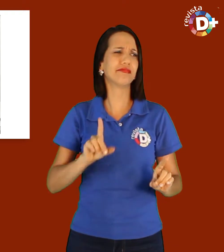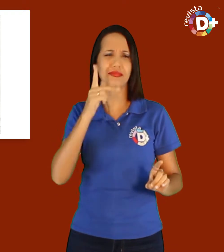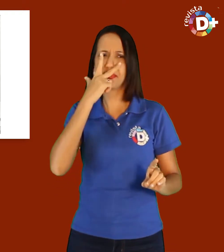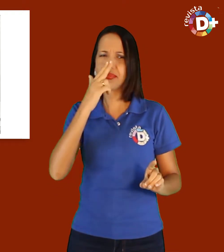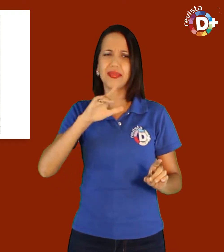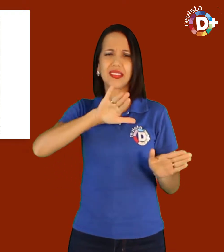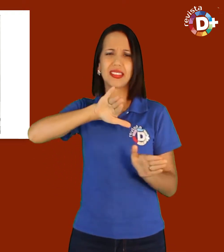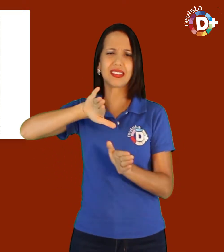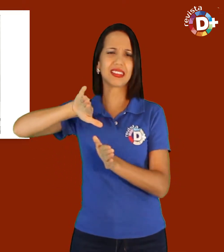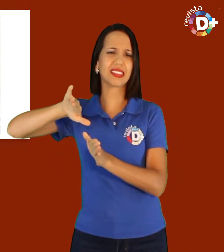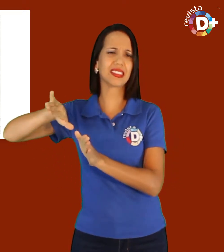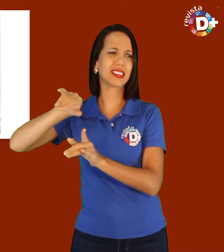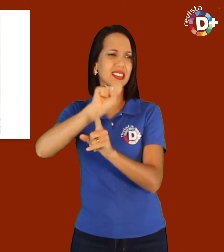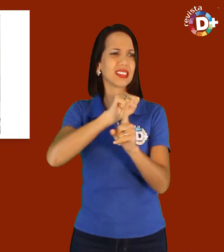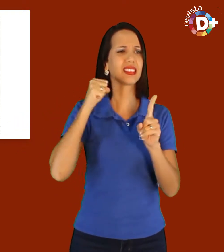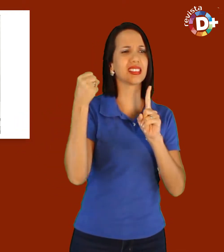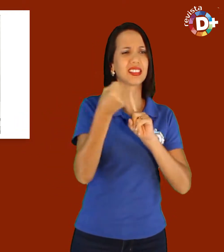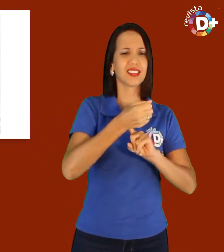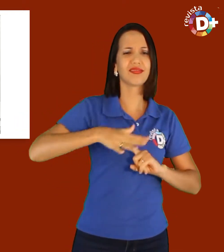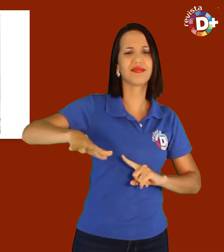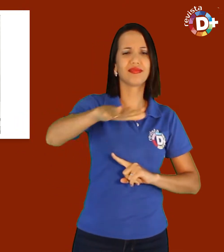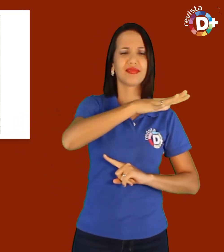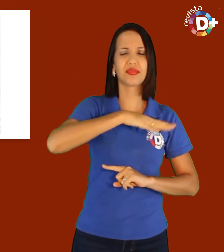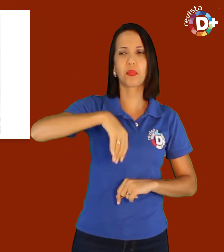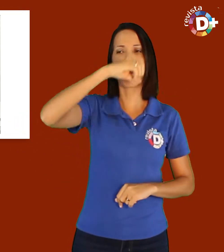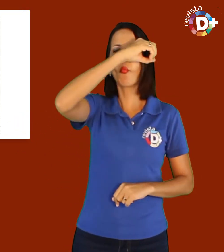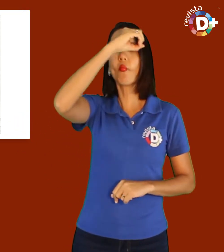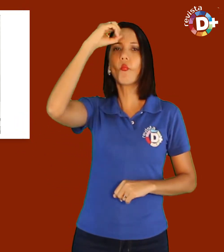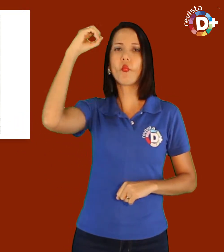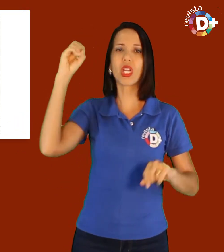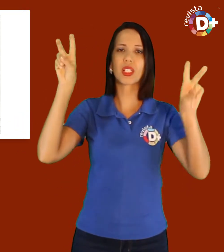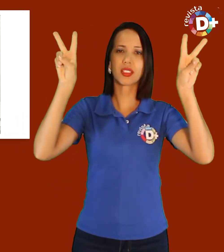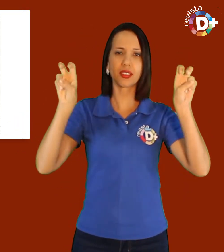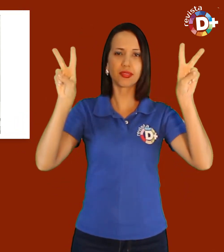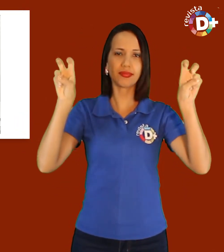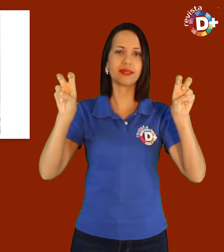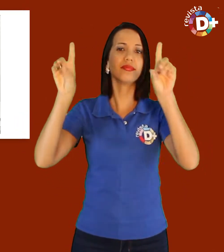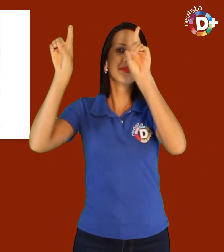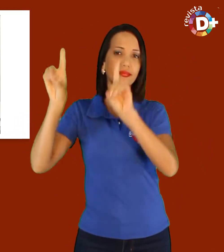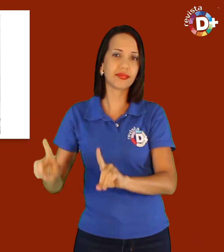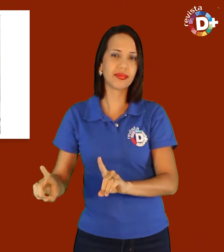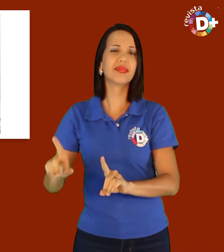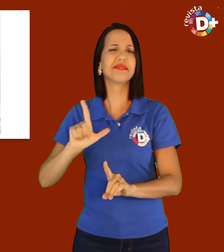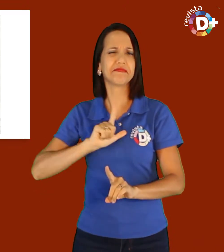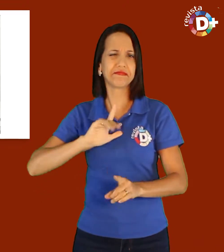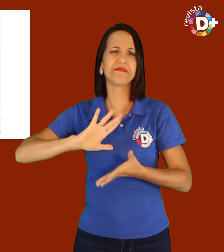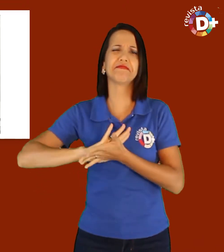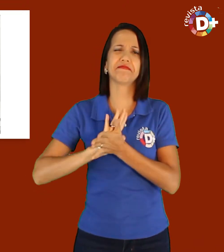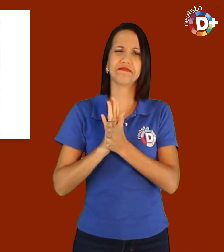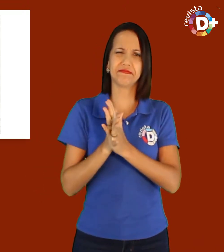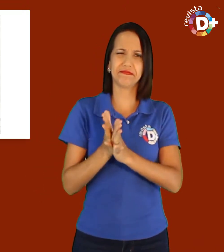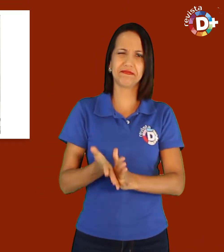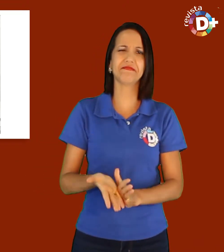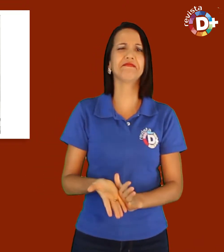sequer eram vistas, pois a sociedade ainda era permeada por desconhecimento do assunto e muito